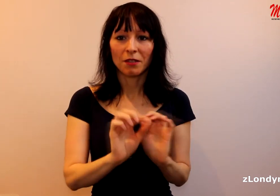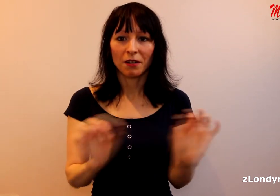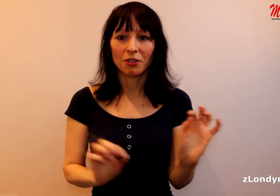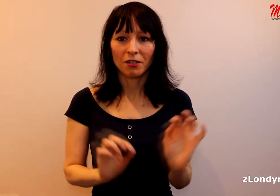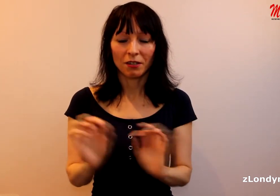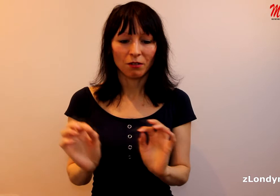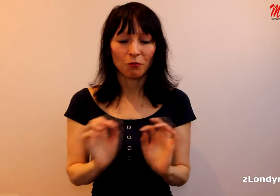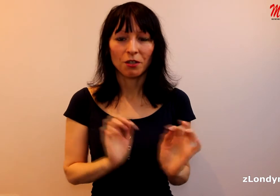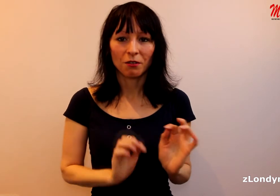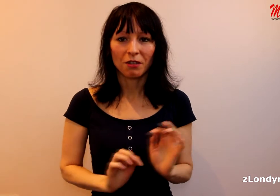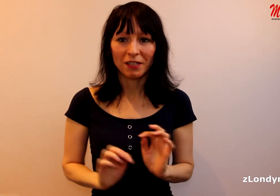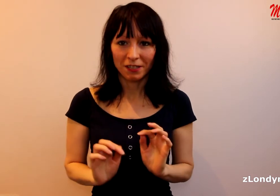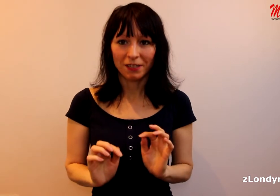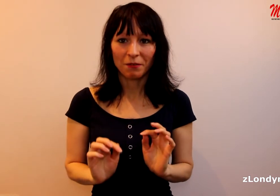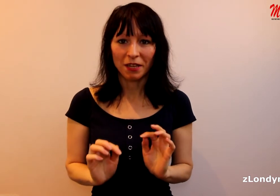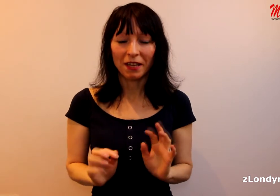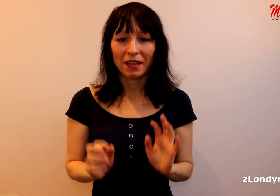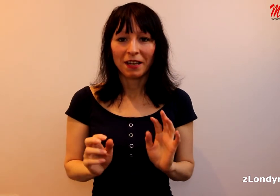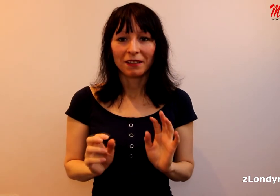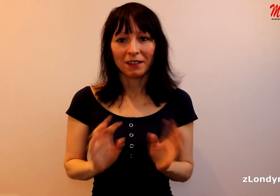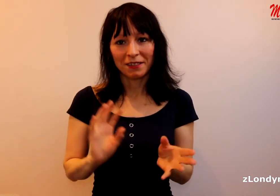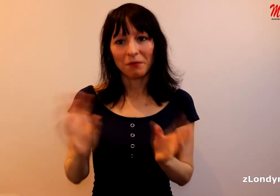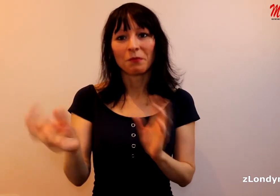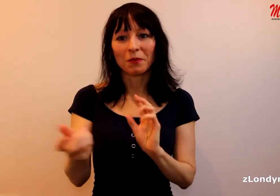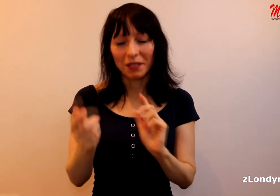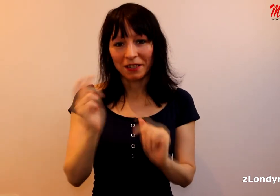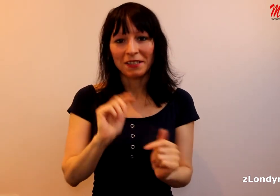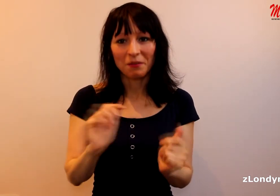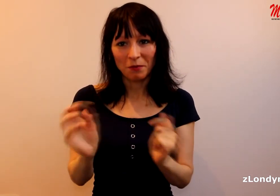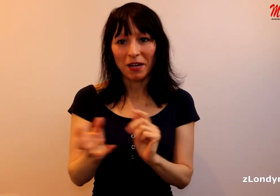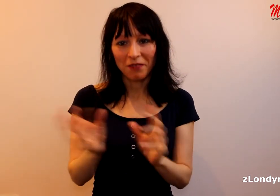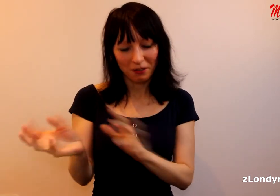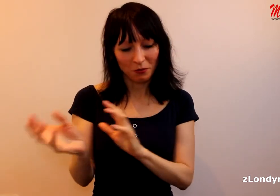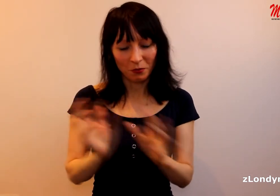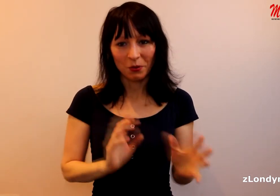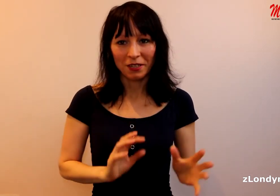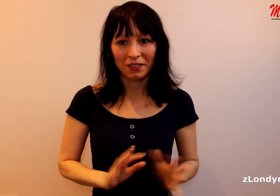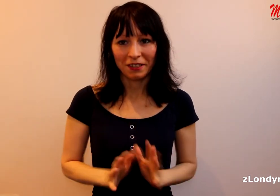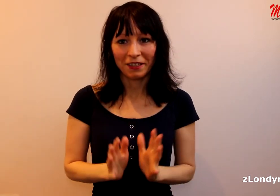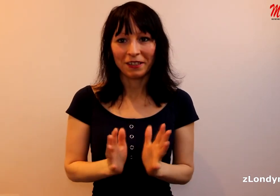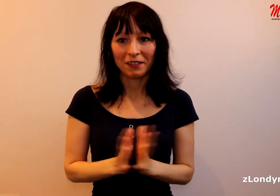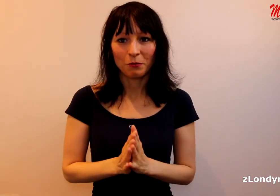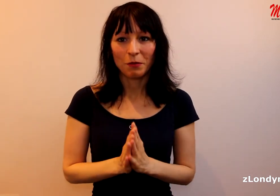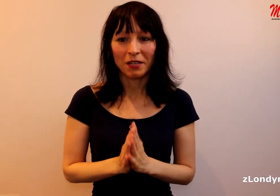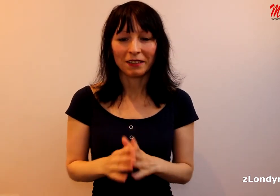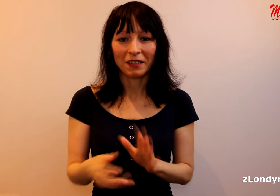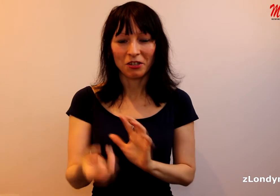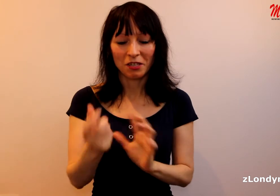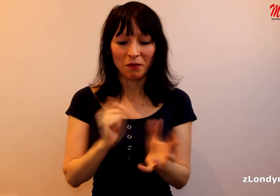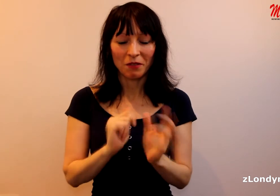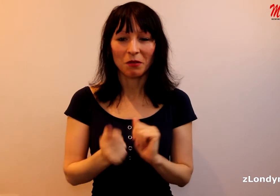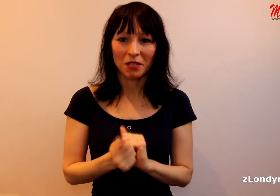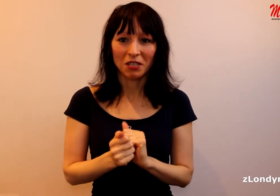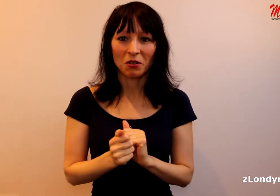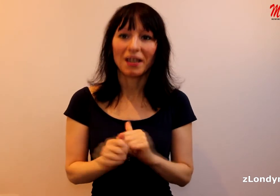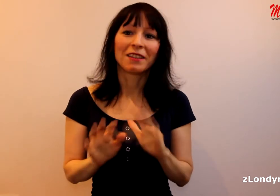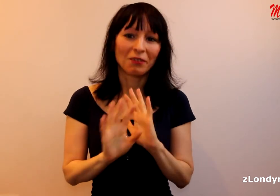zadali, že se na to nemůže nikdo dívat cizí země, tak jsem, tenkrát jsem mi právě jako poradili dobří přátelé, že se mám dívat přes tohle a